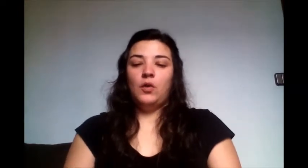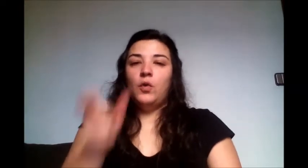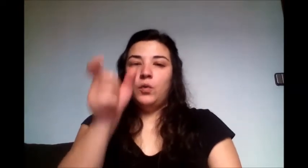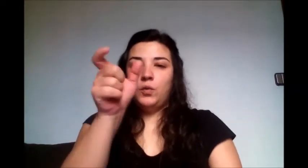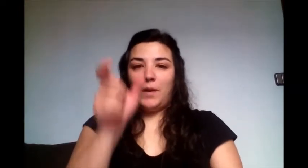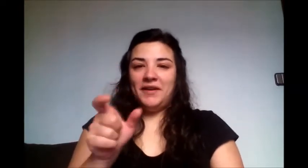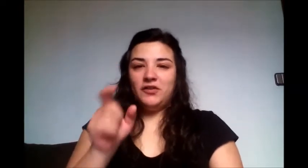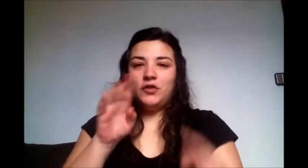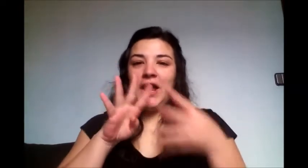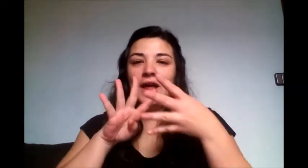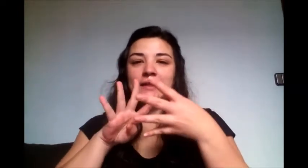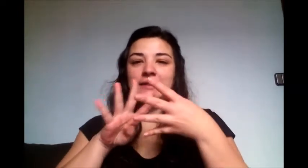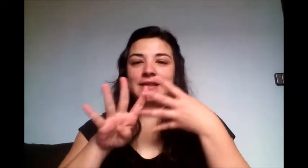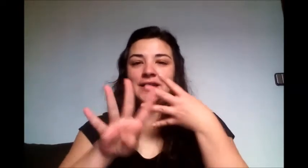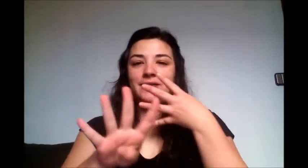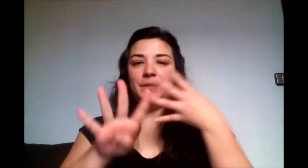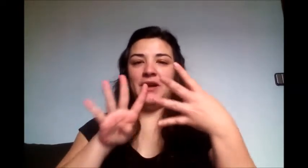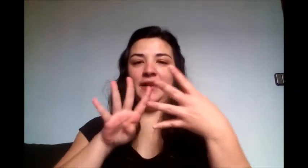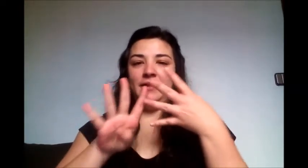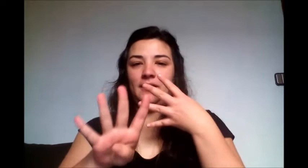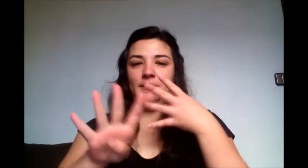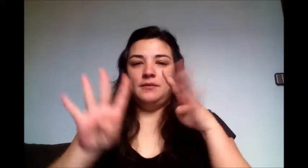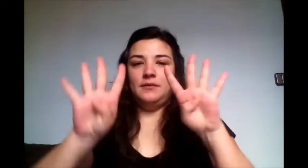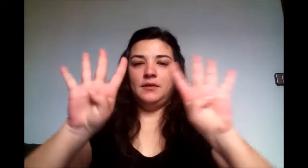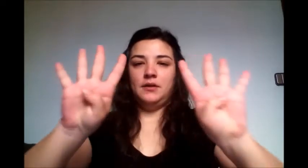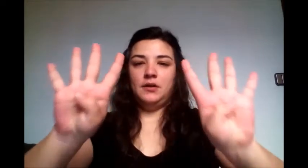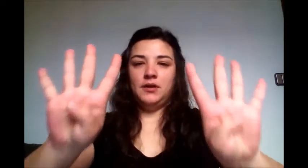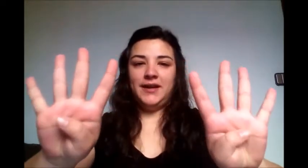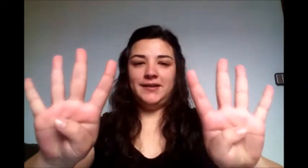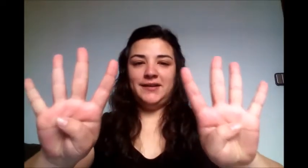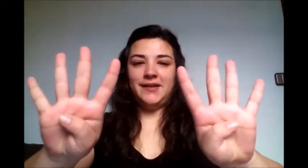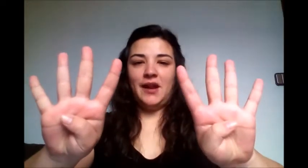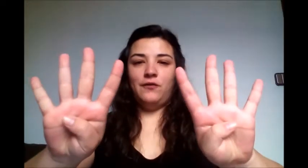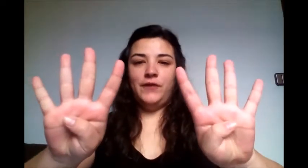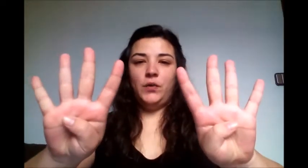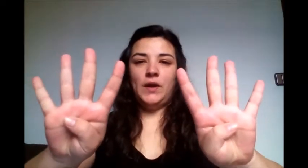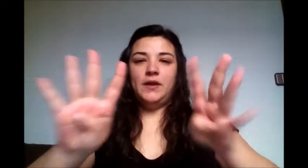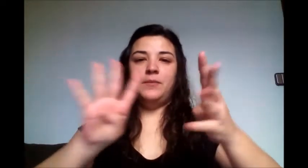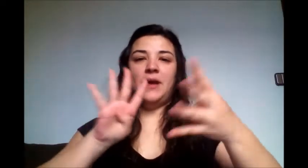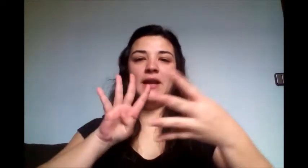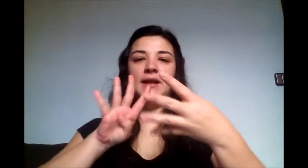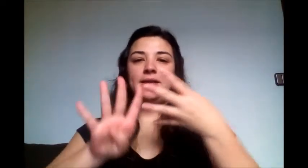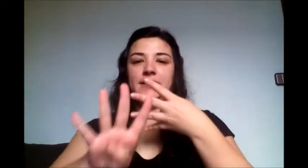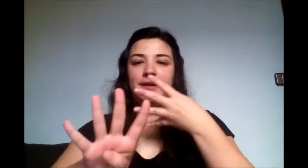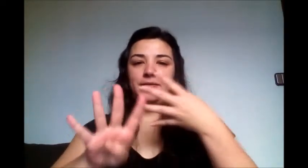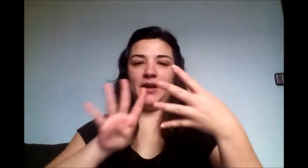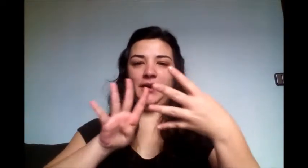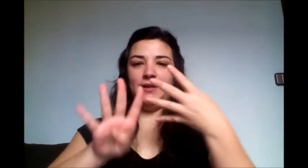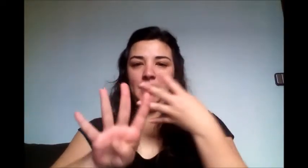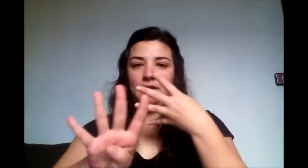Una persona transparente. Esa está la configuración, ¿vale? Transparente.